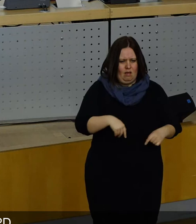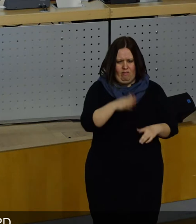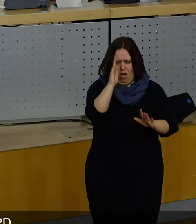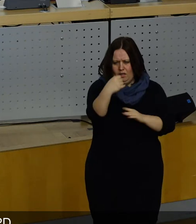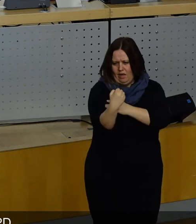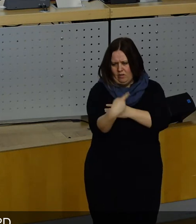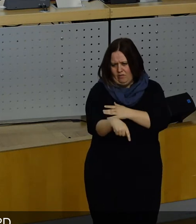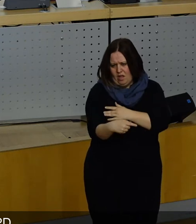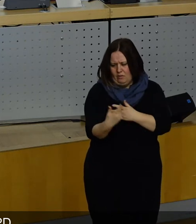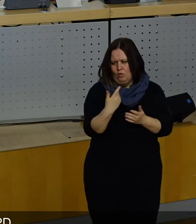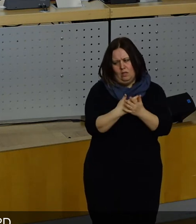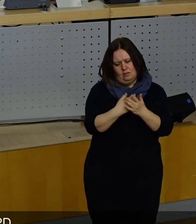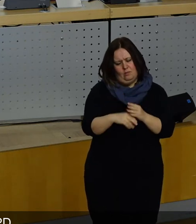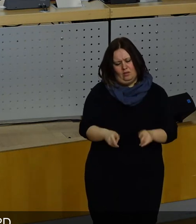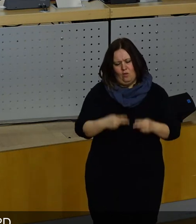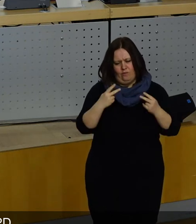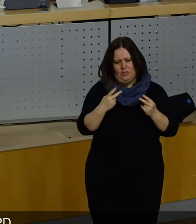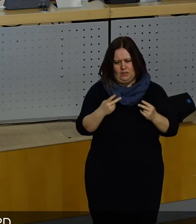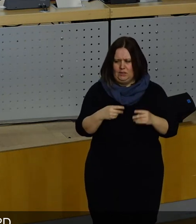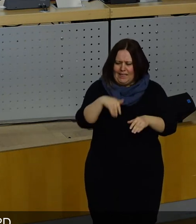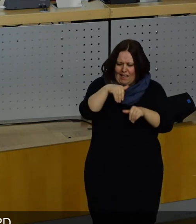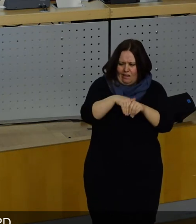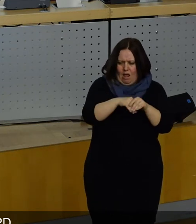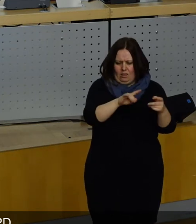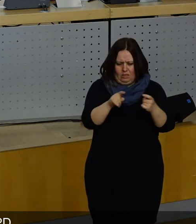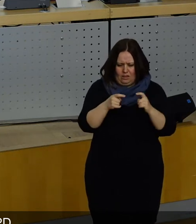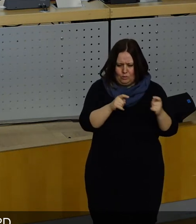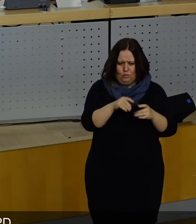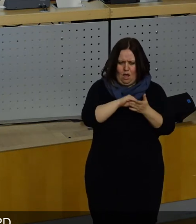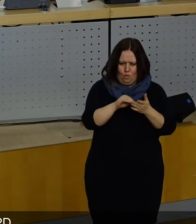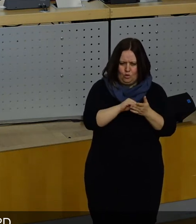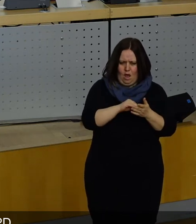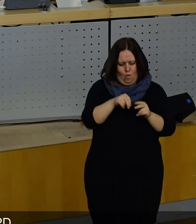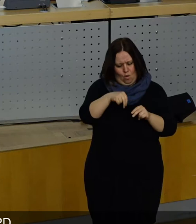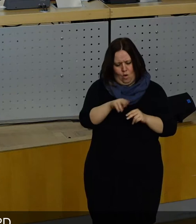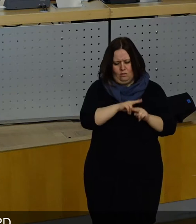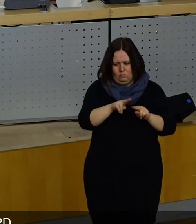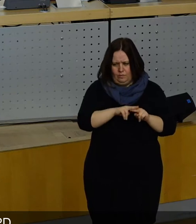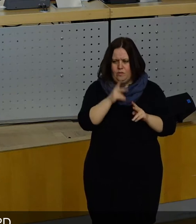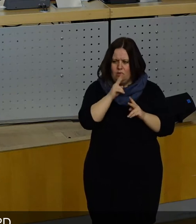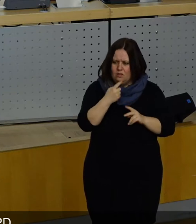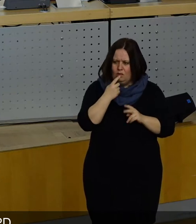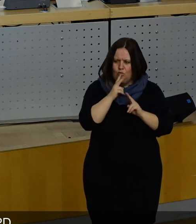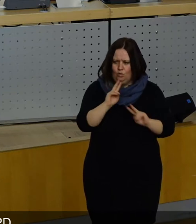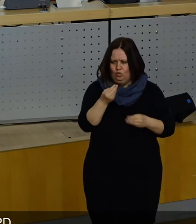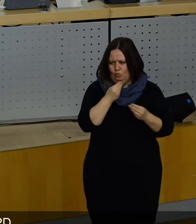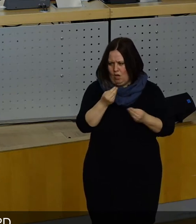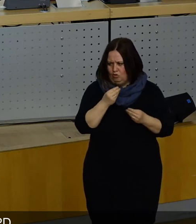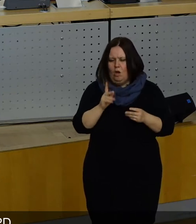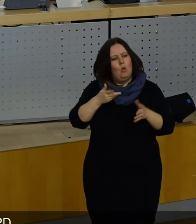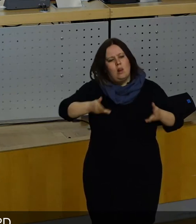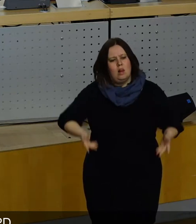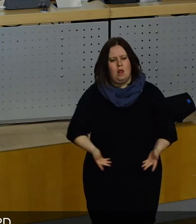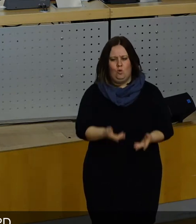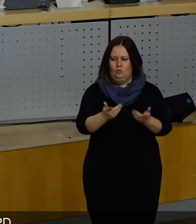angesprochen. Also lassen Sie uns bitte in der Sache hier über diese Ausschreibung heute sachlich und ruhig miteinander sprechen, die auf den Weg